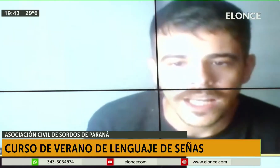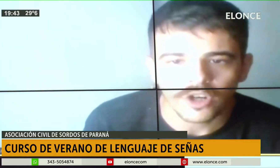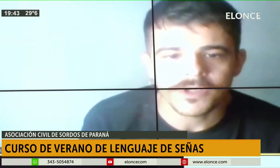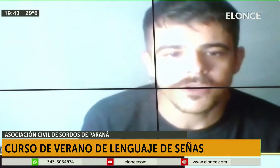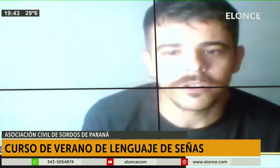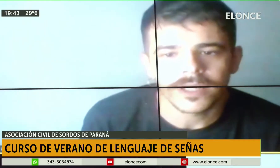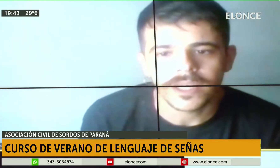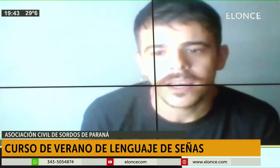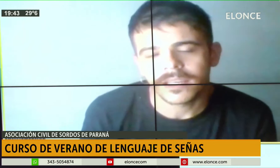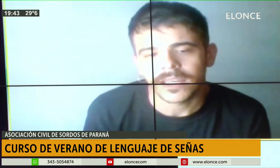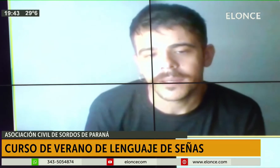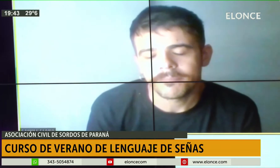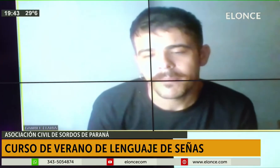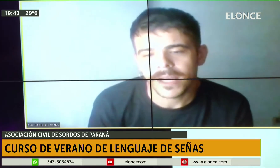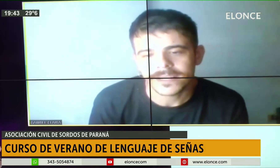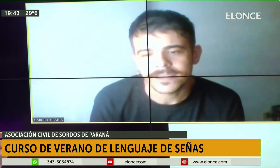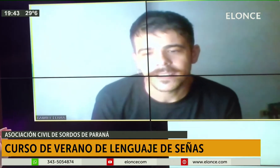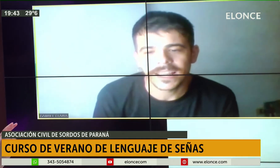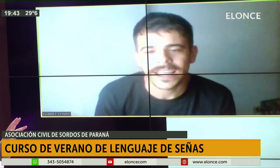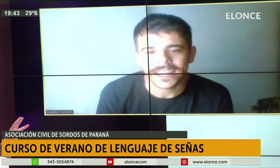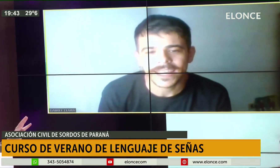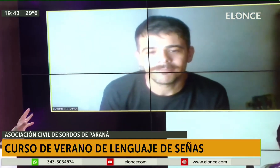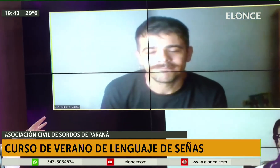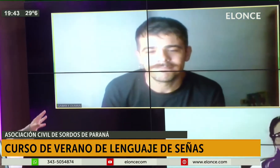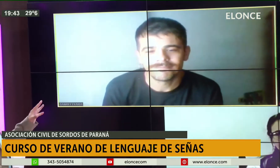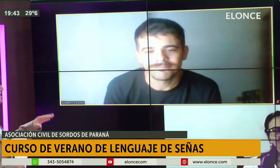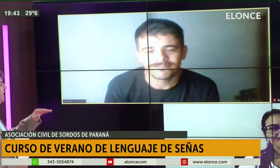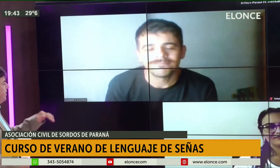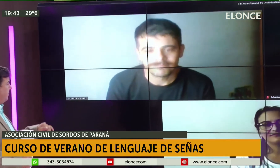comisión que más le quede. ¿Y cómo hago para inscribirme?